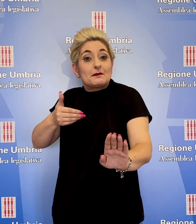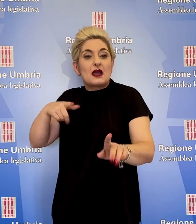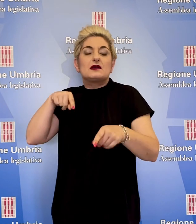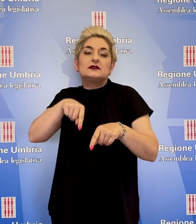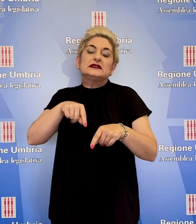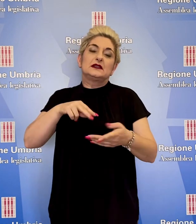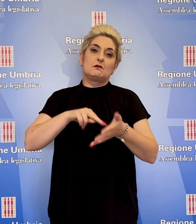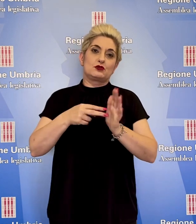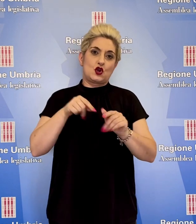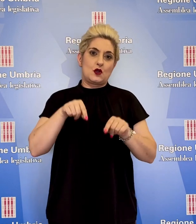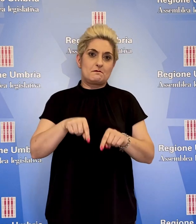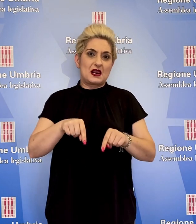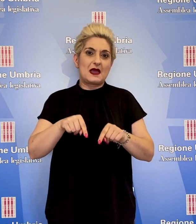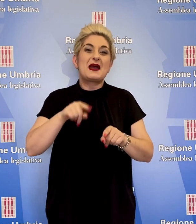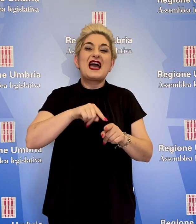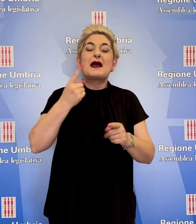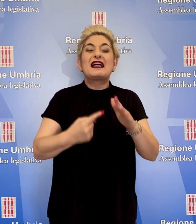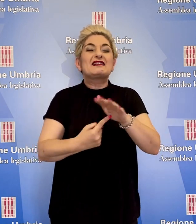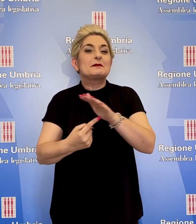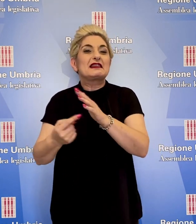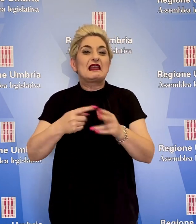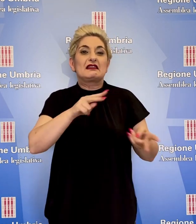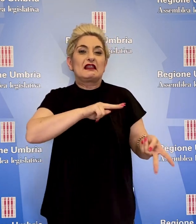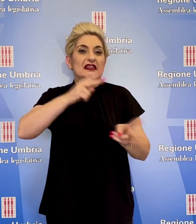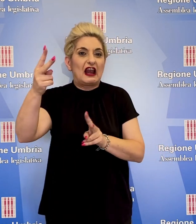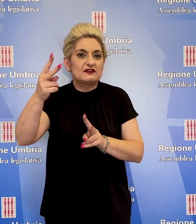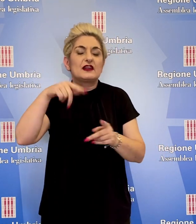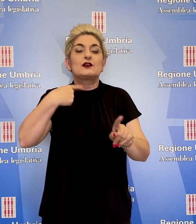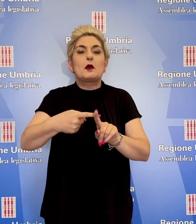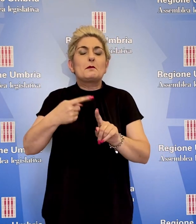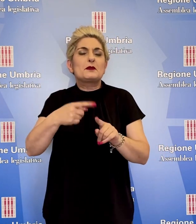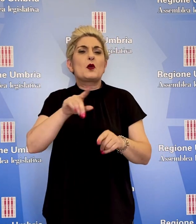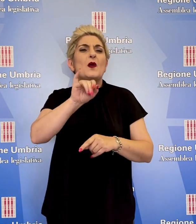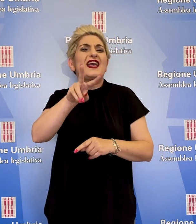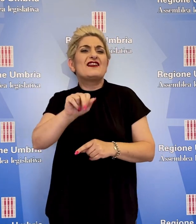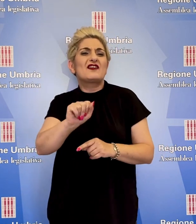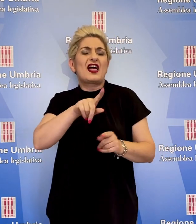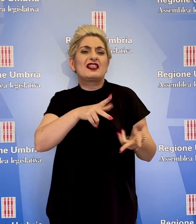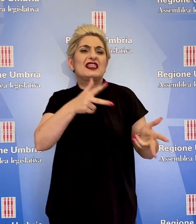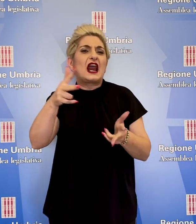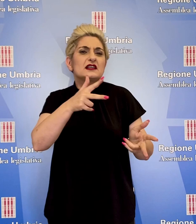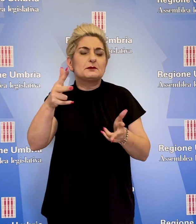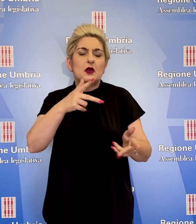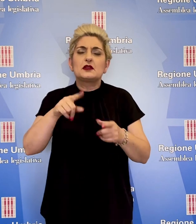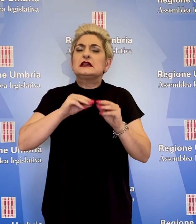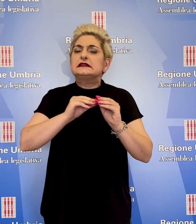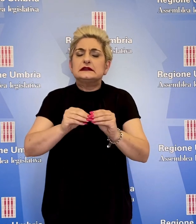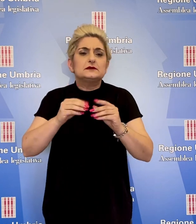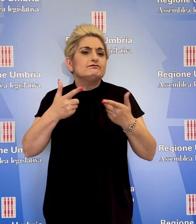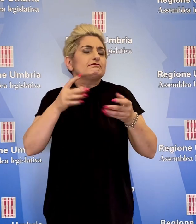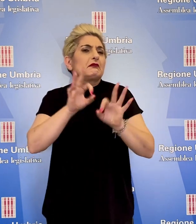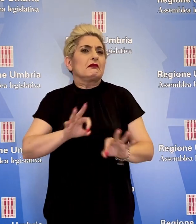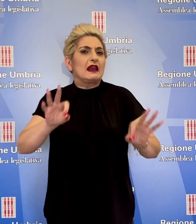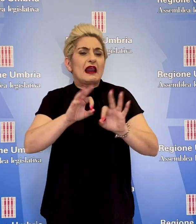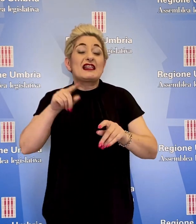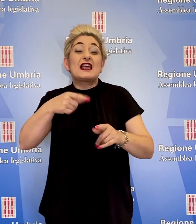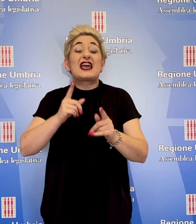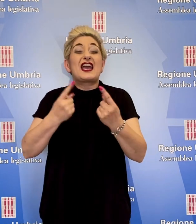tavolo sul personale trasferito e l'IVA sui trasporti, su cui le precedenti amministrazioni ben poco hanno fatto.